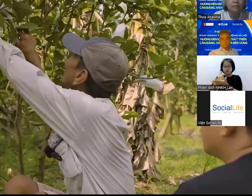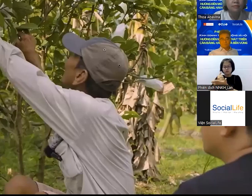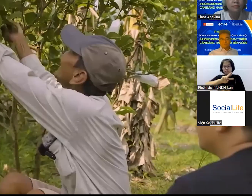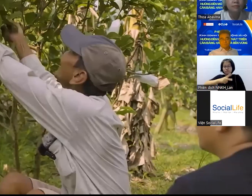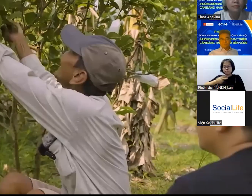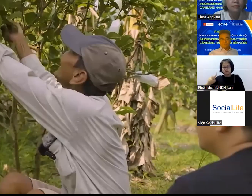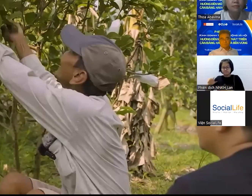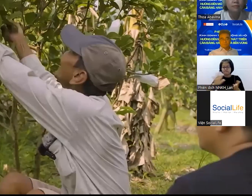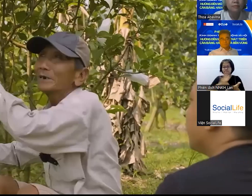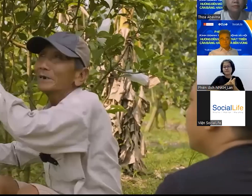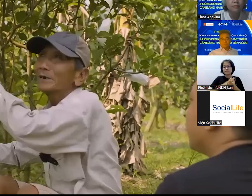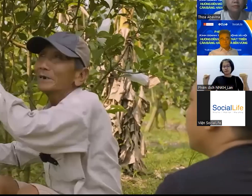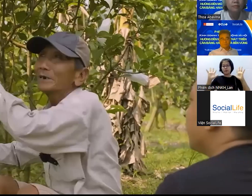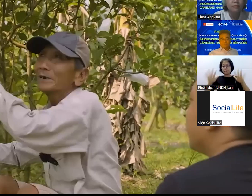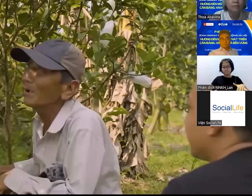Hãy subscribe lỡ video hấp